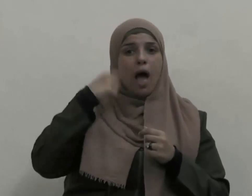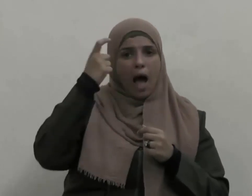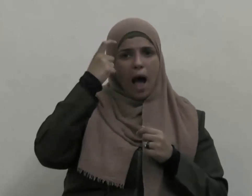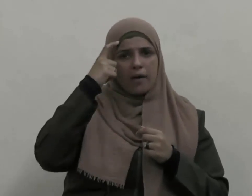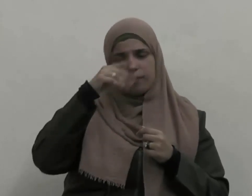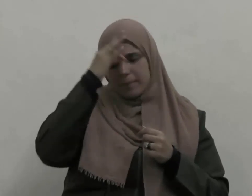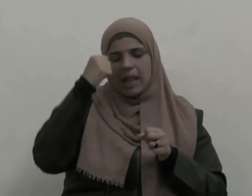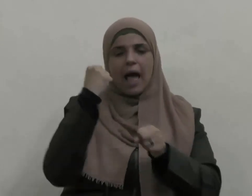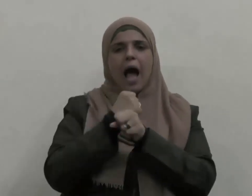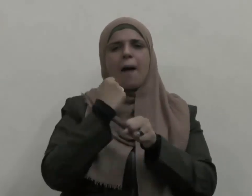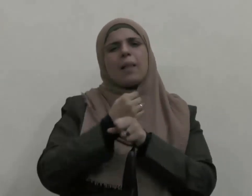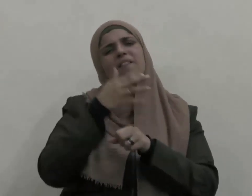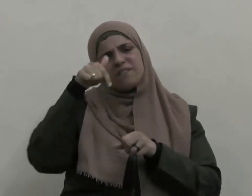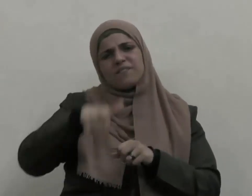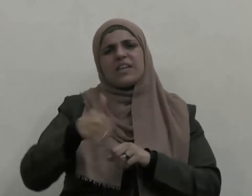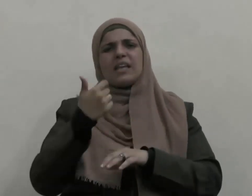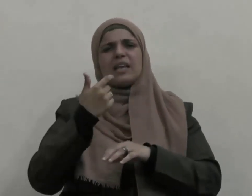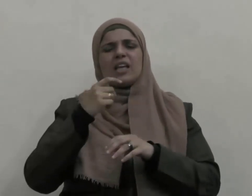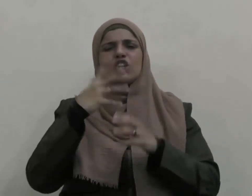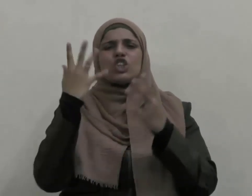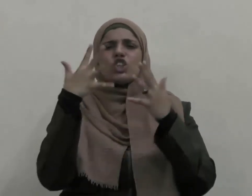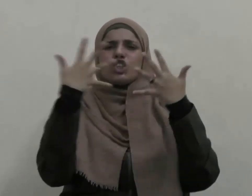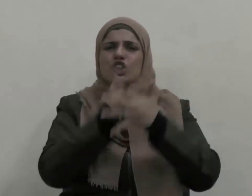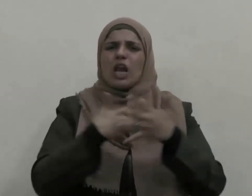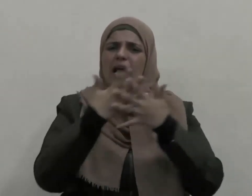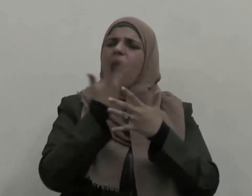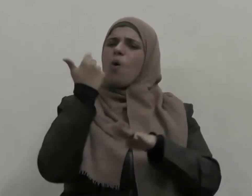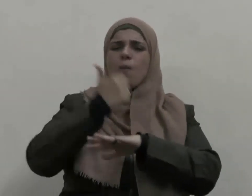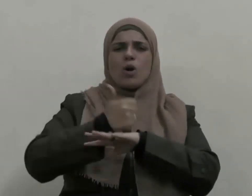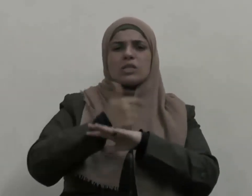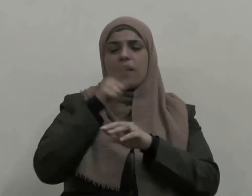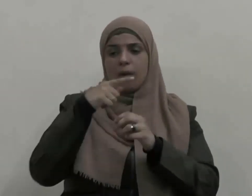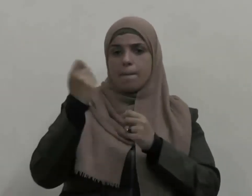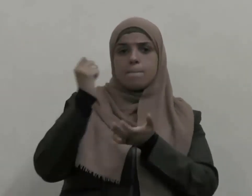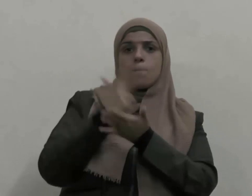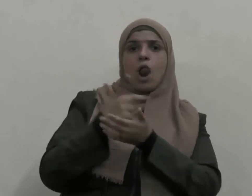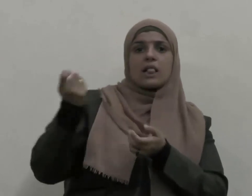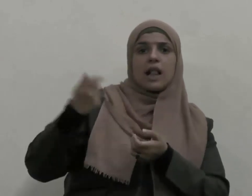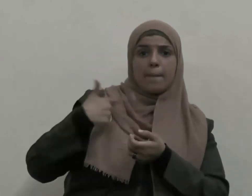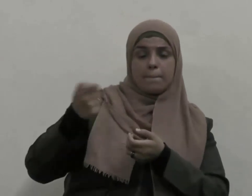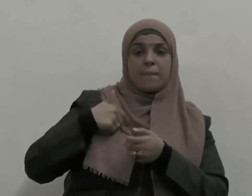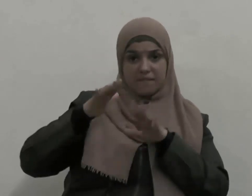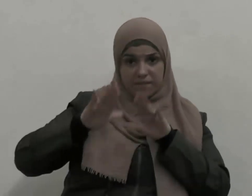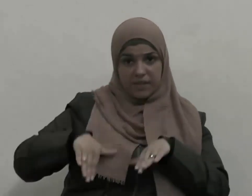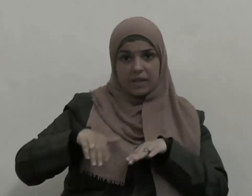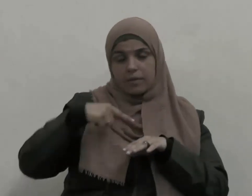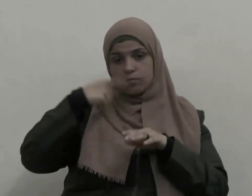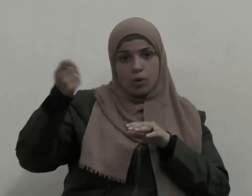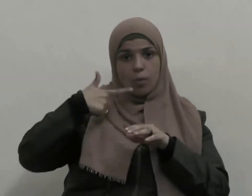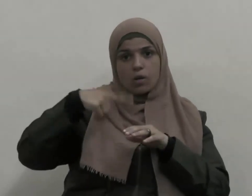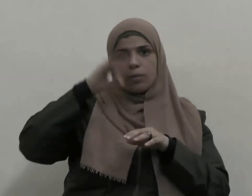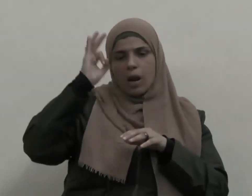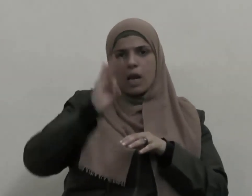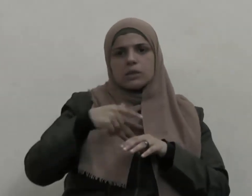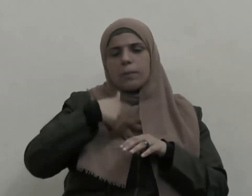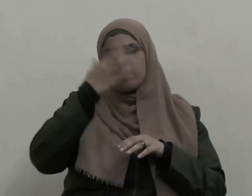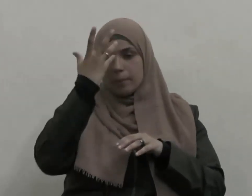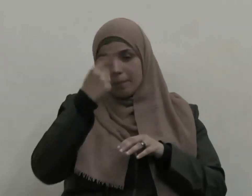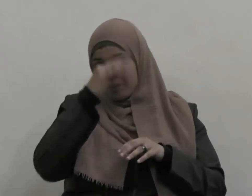ويتقاضى على عمله هذا أجرا فيقضي ليله في الصلاة والقيام ثم